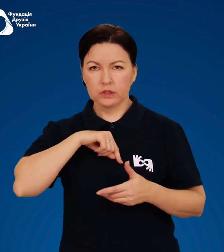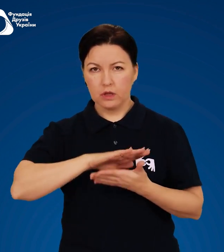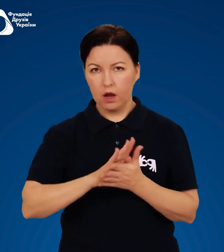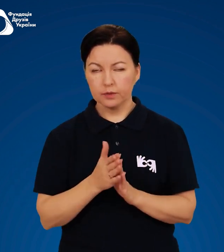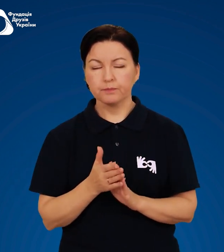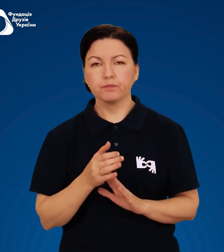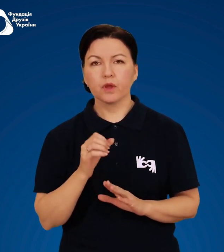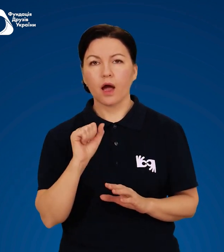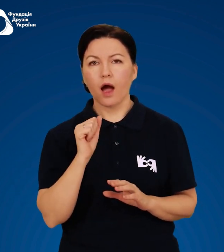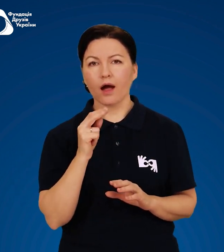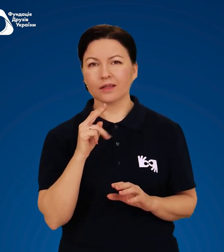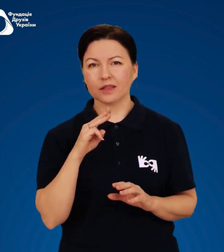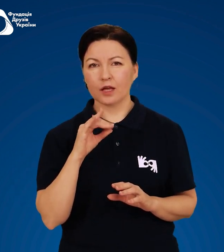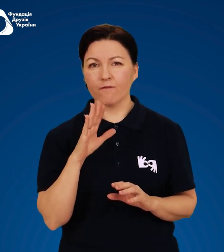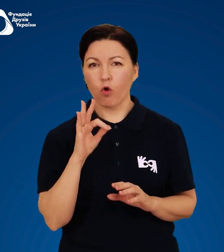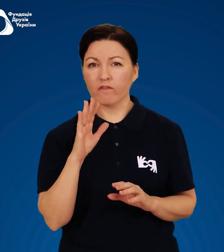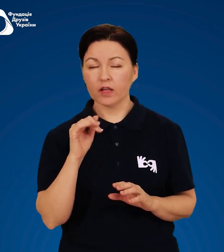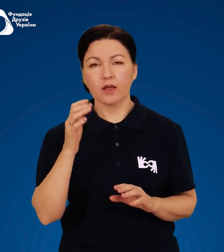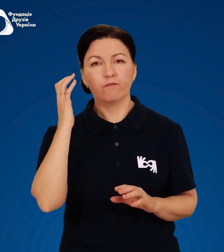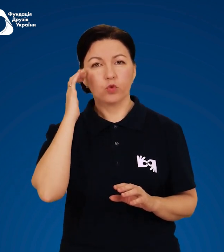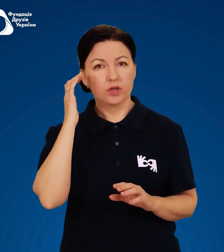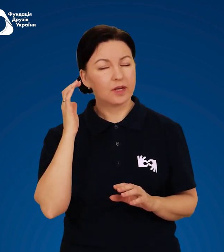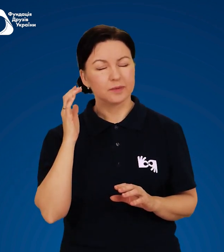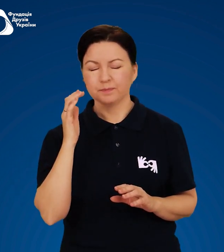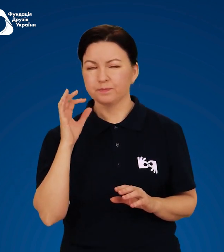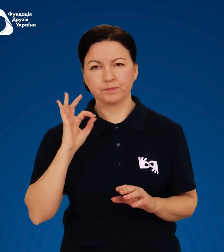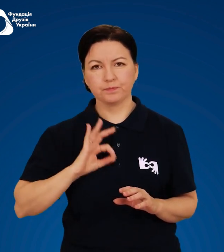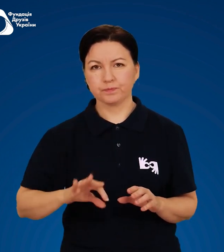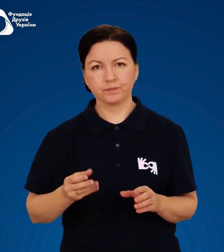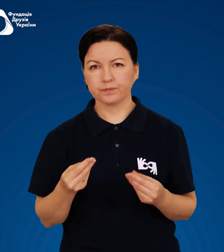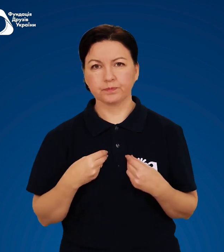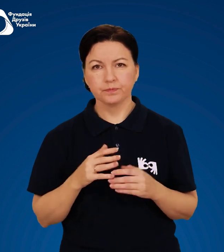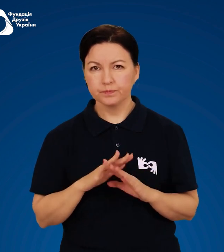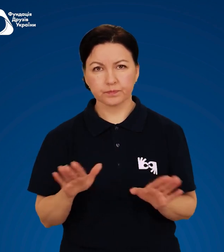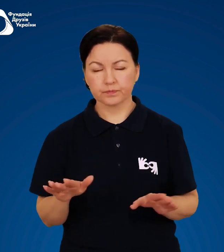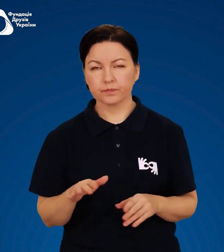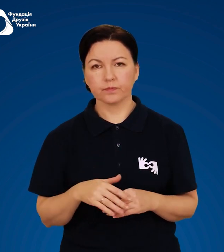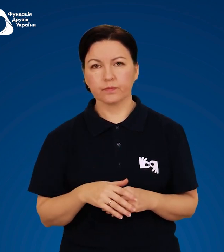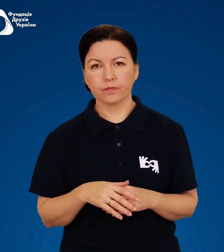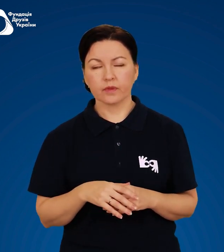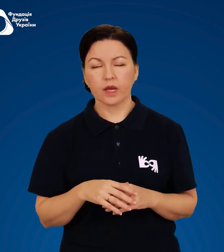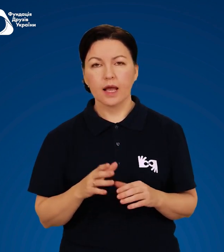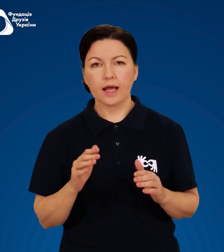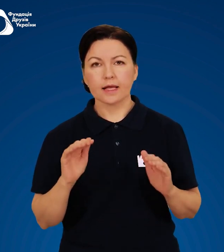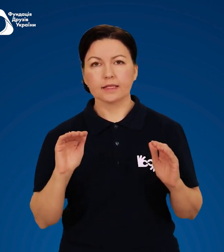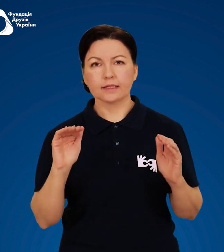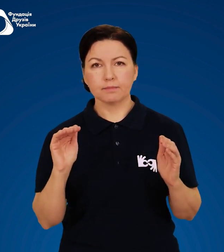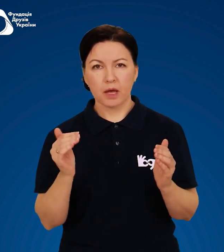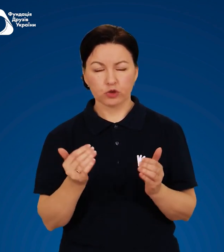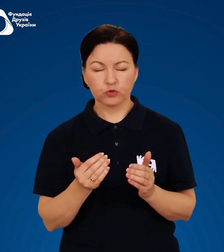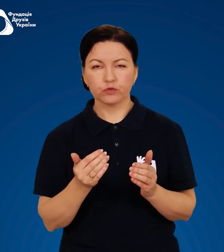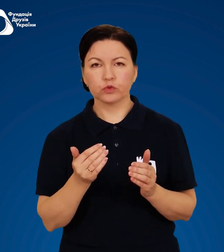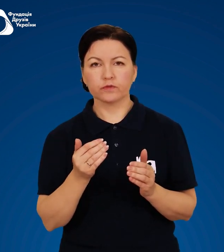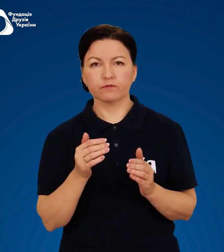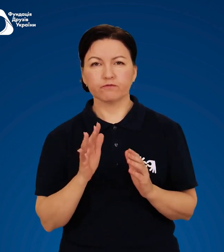Активоване вугілля в цій ситуації малоефективне. Зменшують всмоктування отрути,